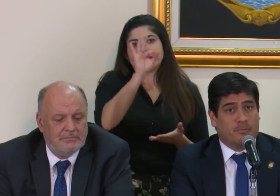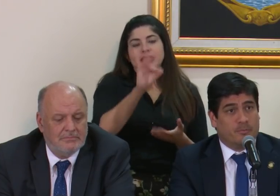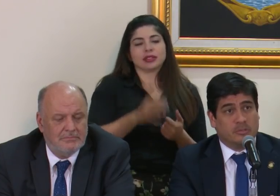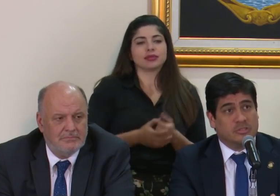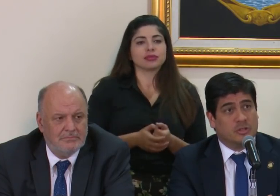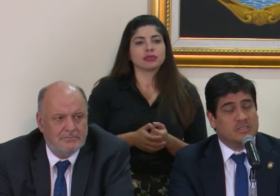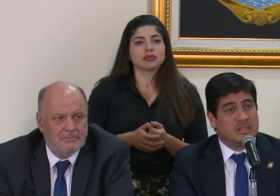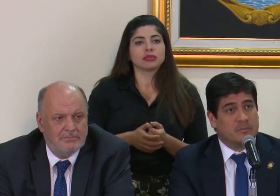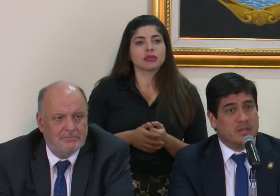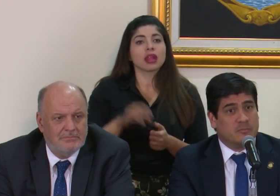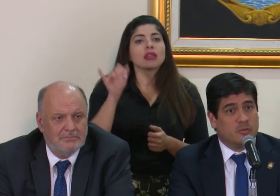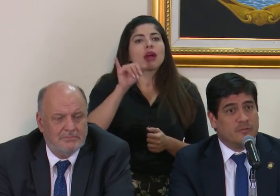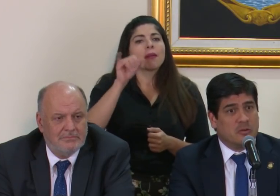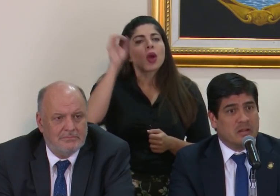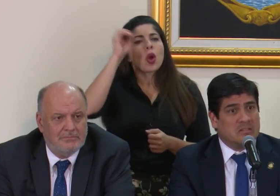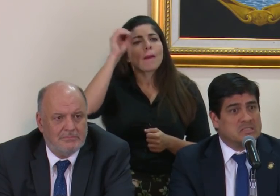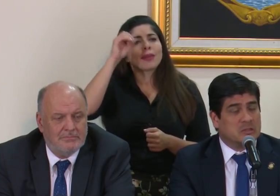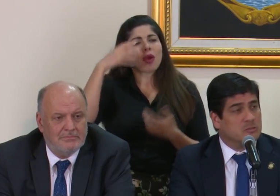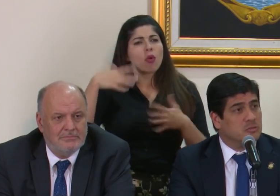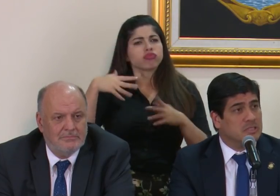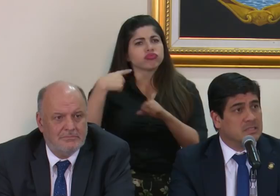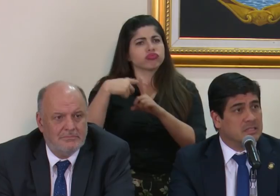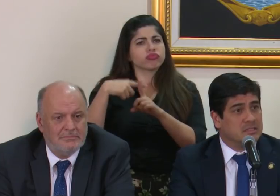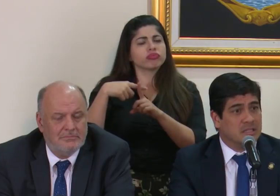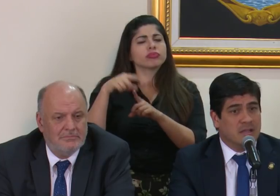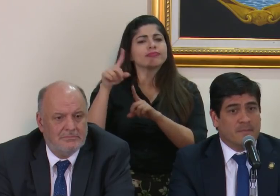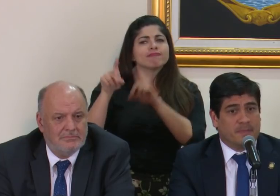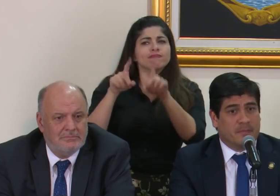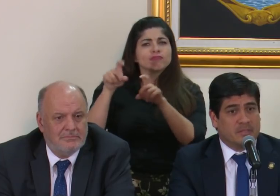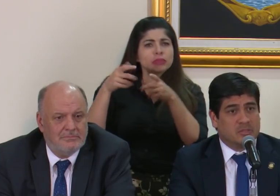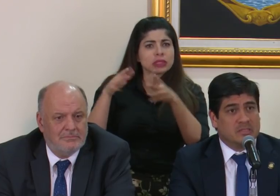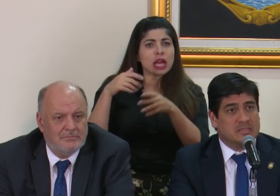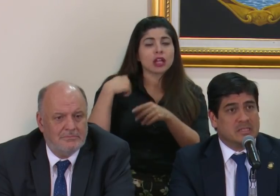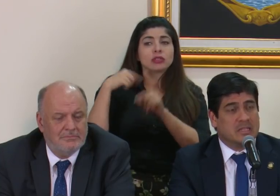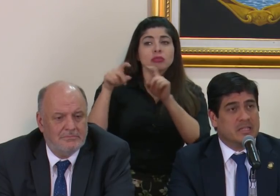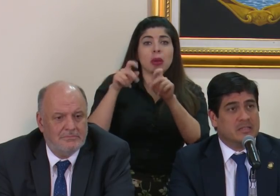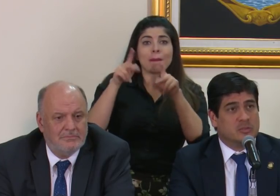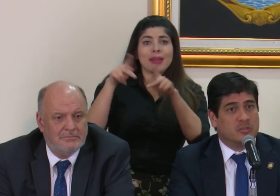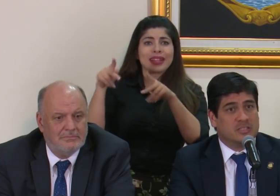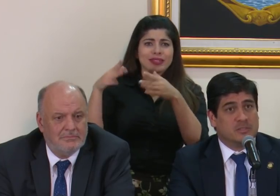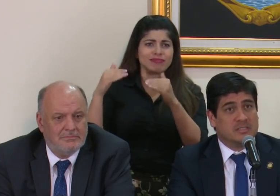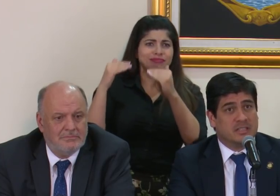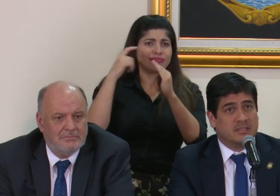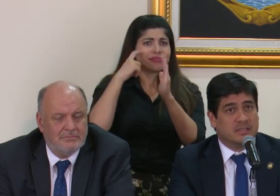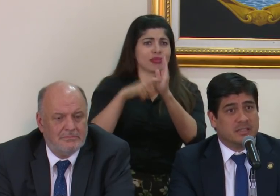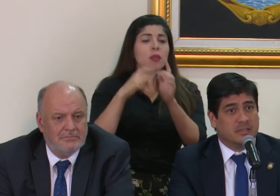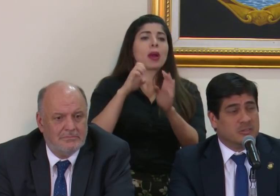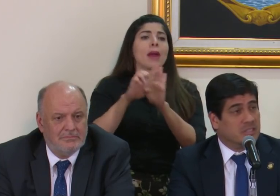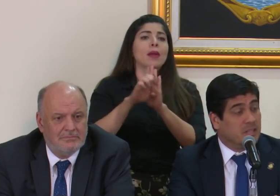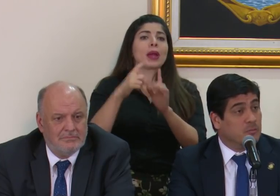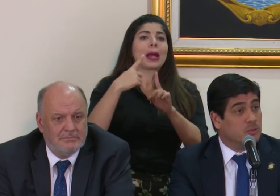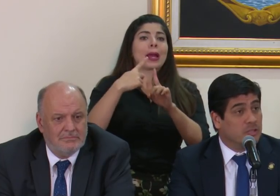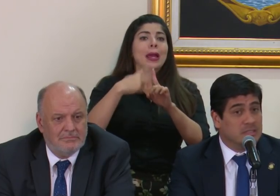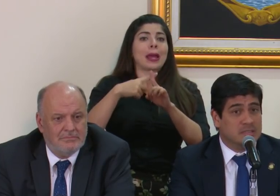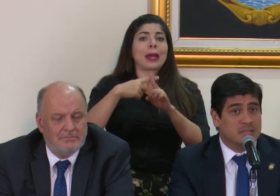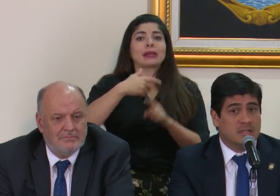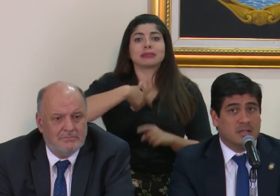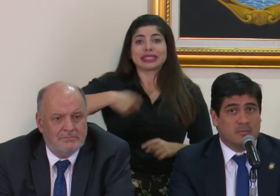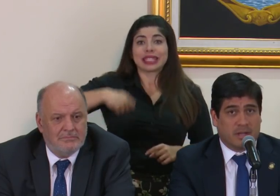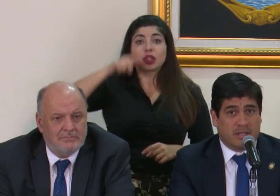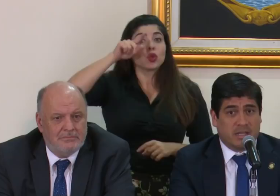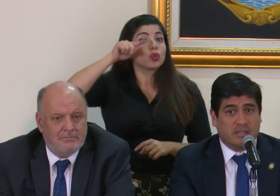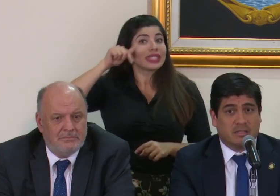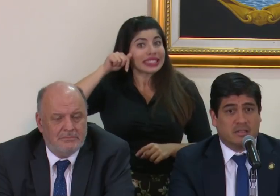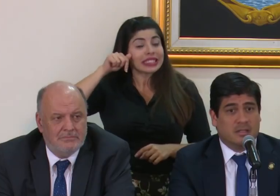posiciones también muy favorables de consultas que hice, de personas distinguidas, como el expresidente de Guillermo Solís,